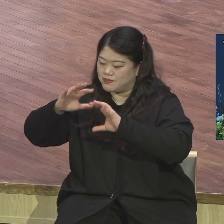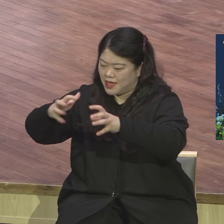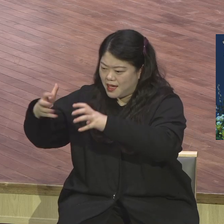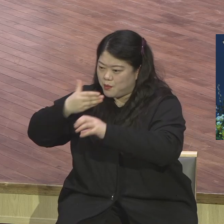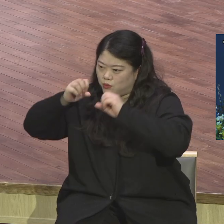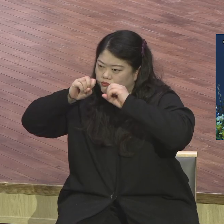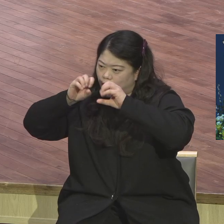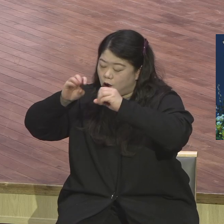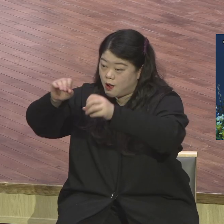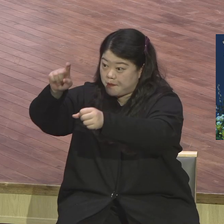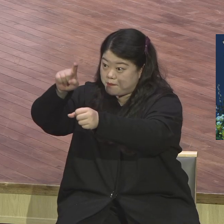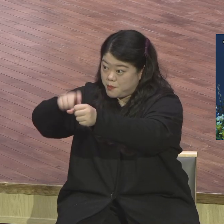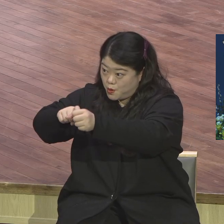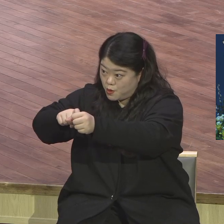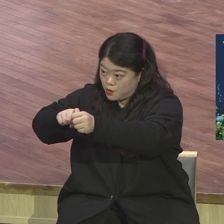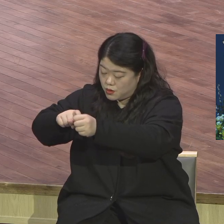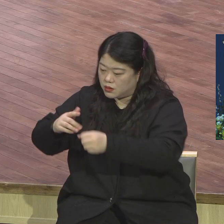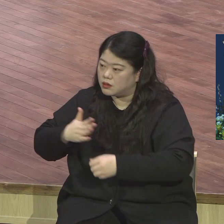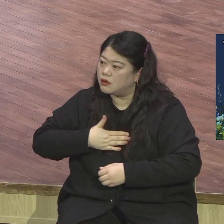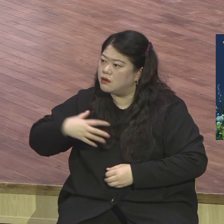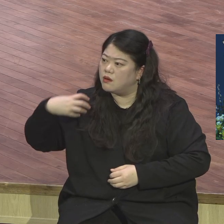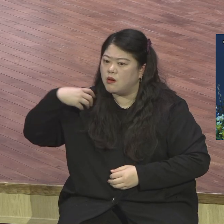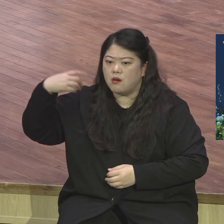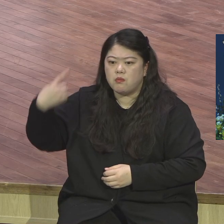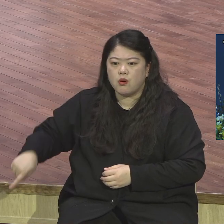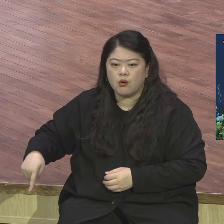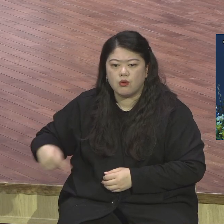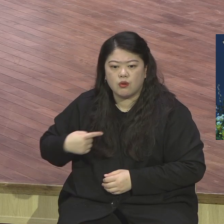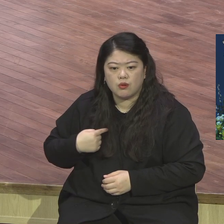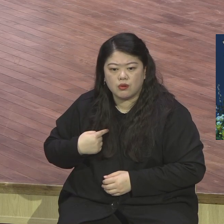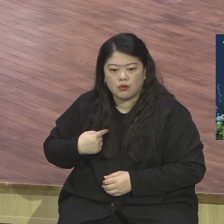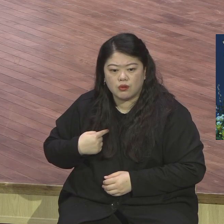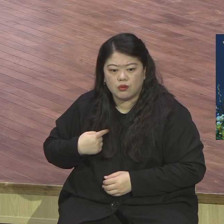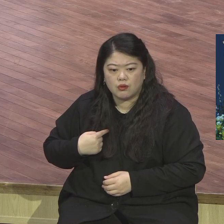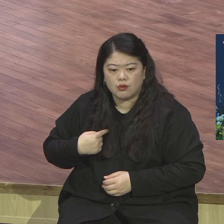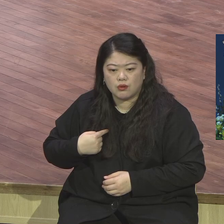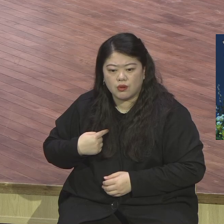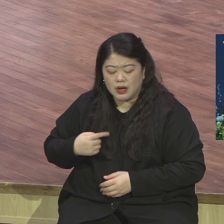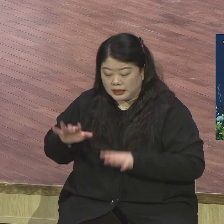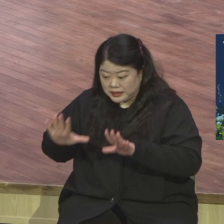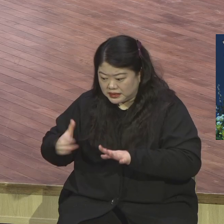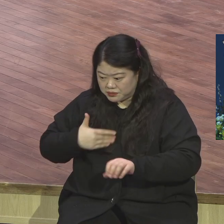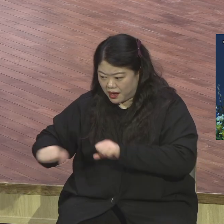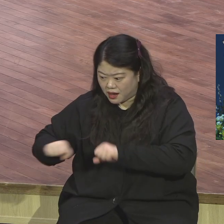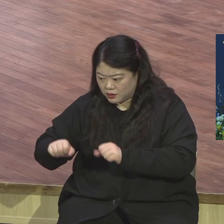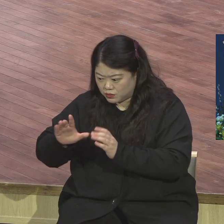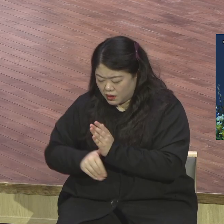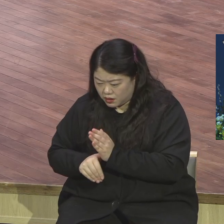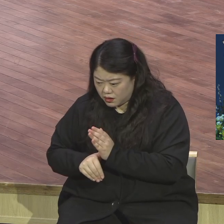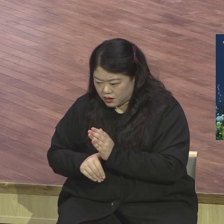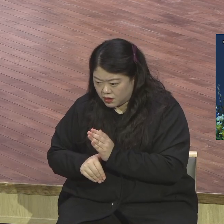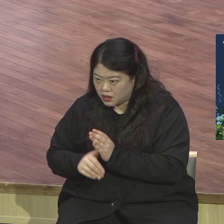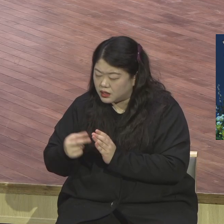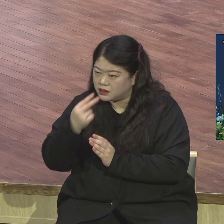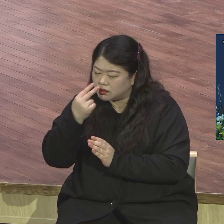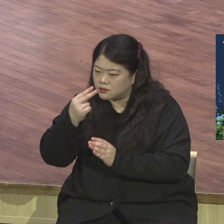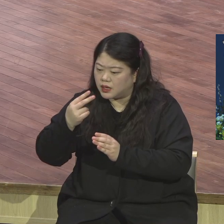어디서 내 생명 끝나도 후회 없는 삶이다 이런 언약적 비전을